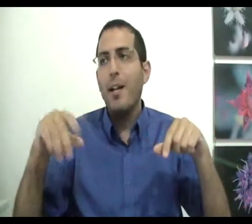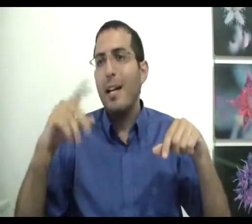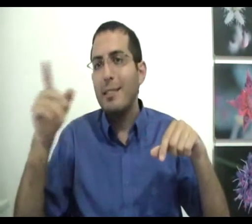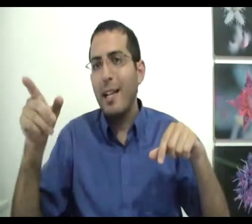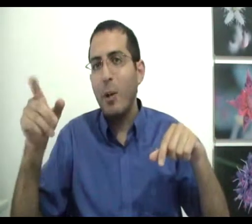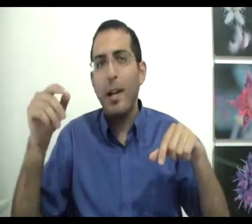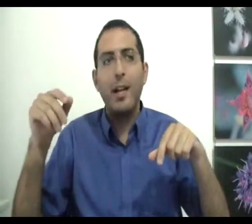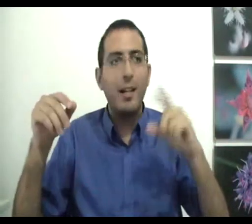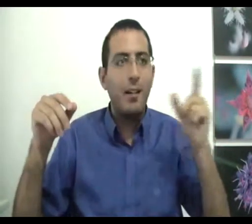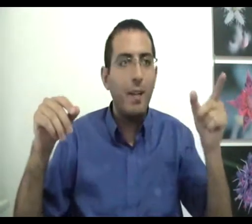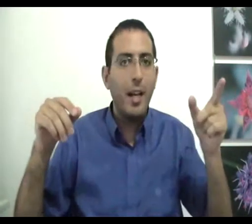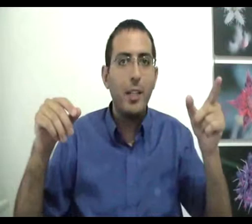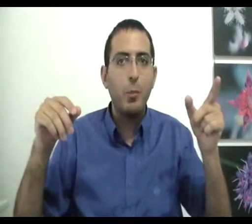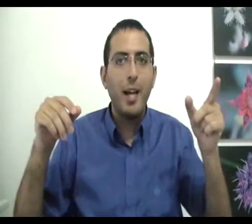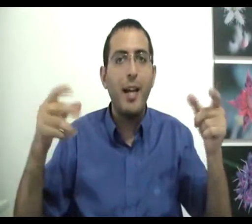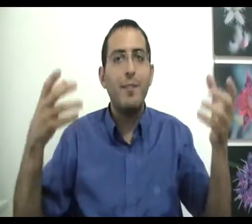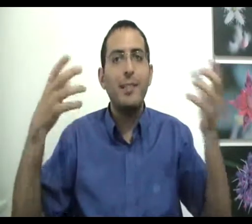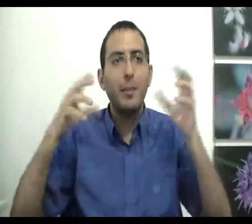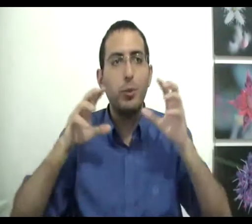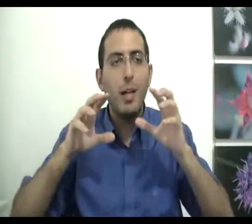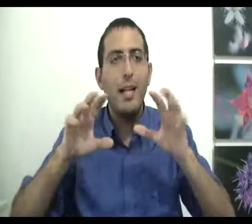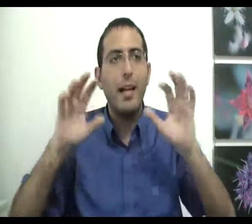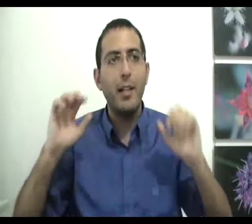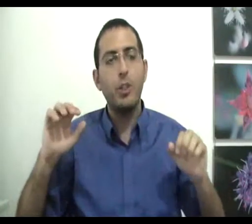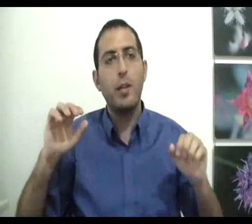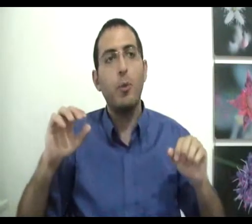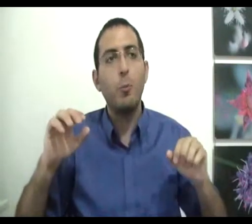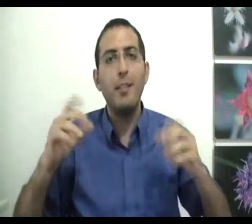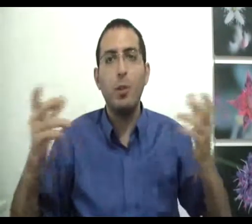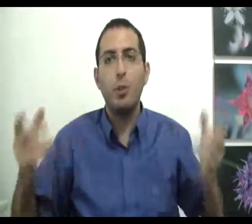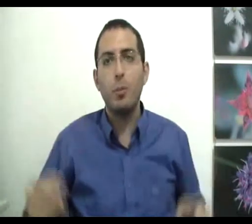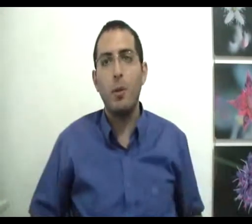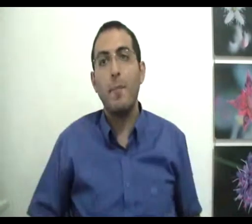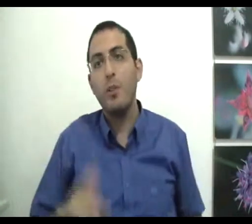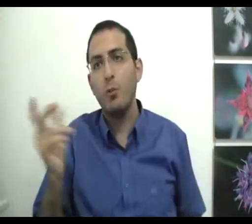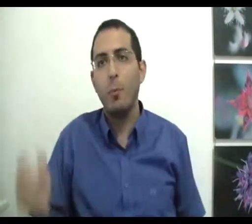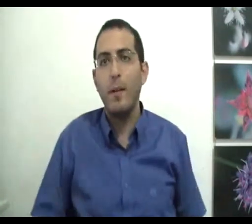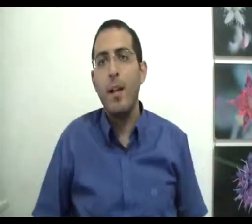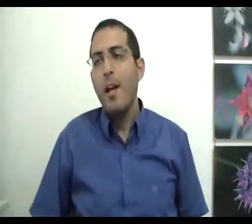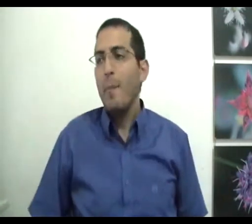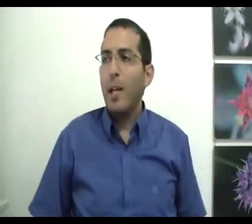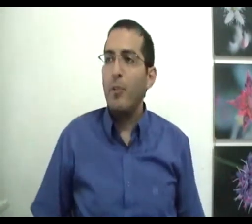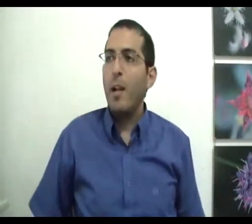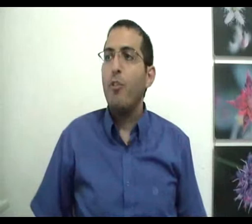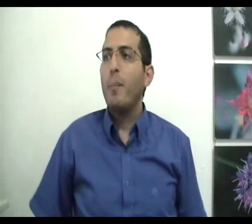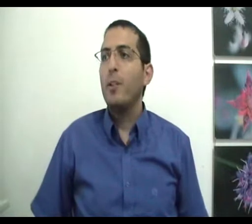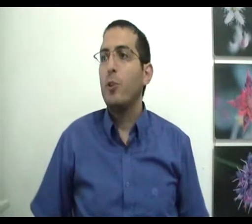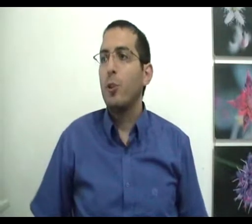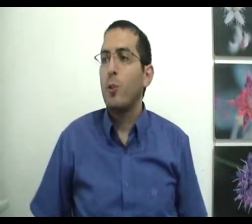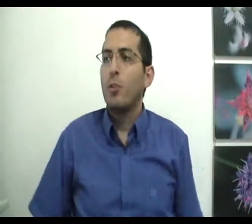השכל אומר ככה, והרגע שומר אחרת, ואז תהיה מסוגל להכיל את ניהם ודוגמה, דעות שונות בעולם, נביא עוד דוגמה בעולם שלנו יש הרבה דעות שונות